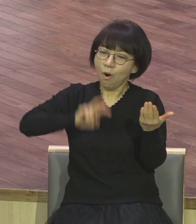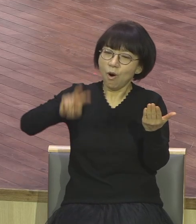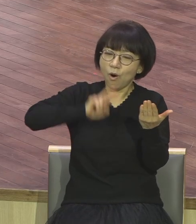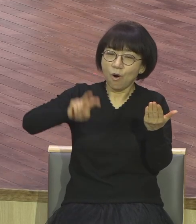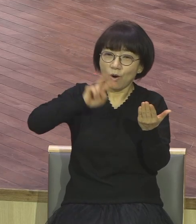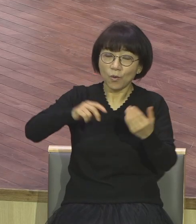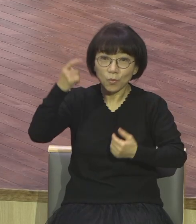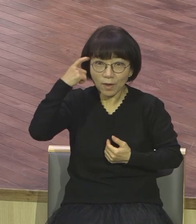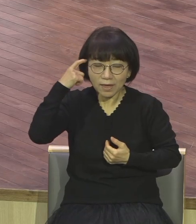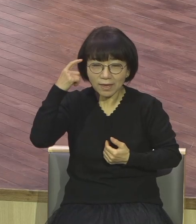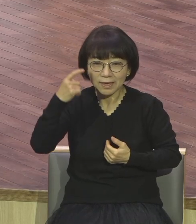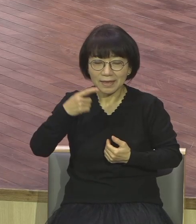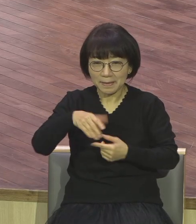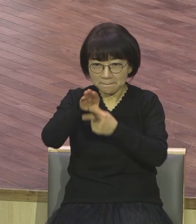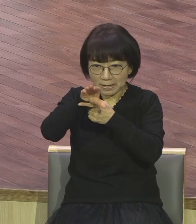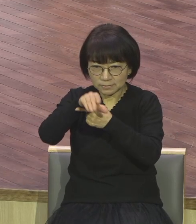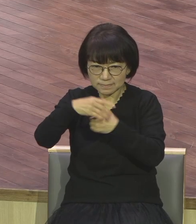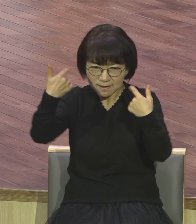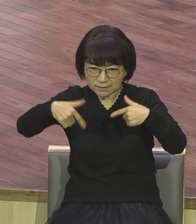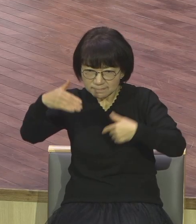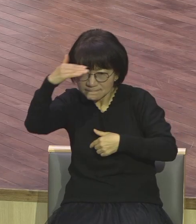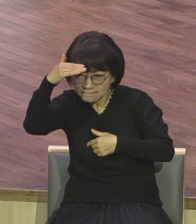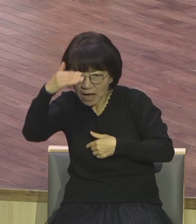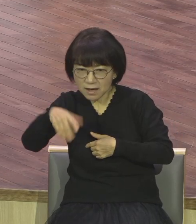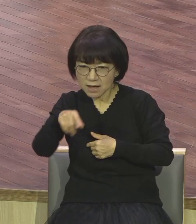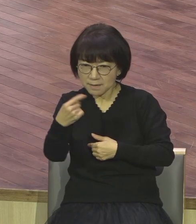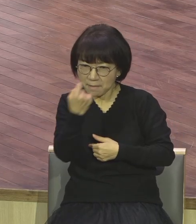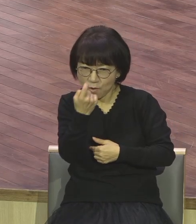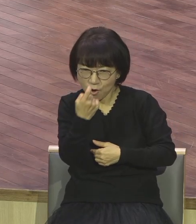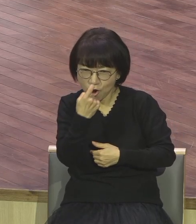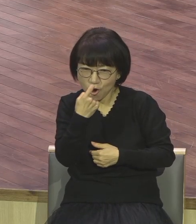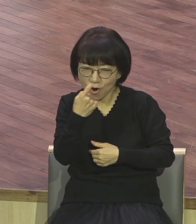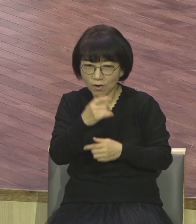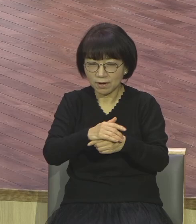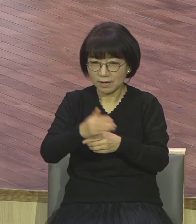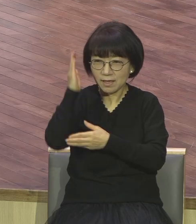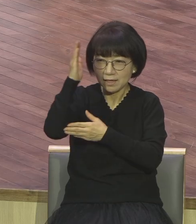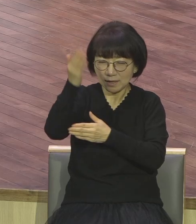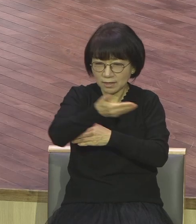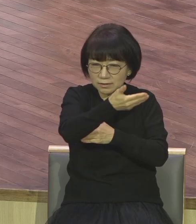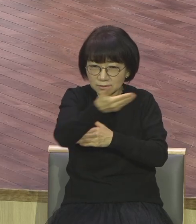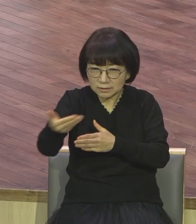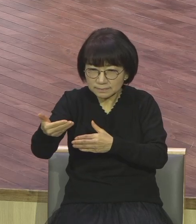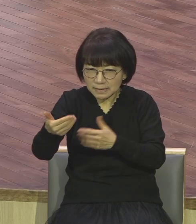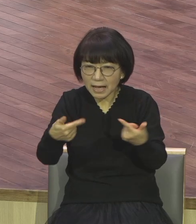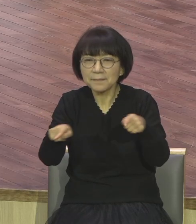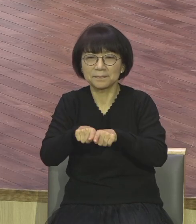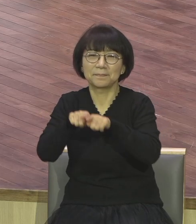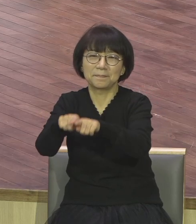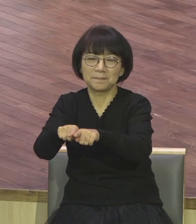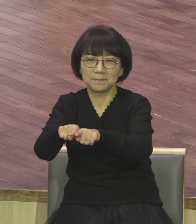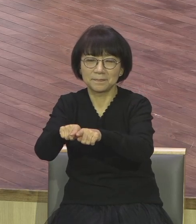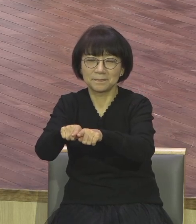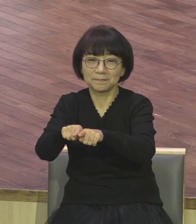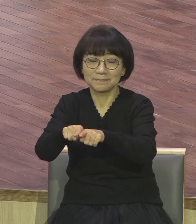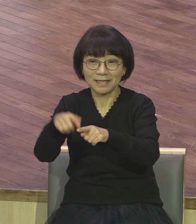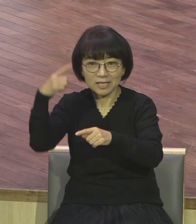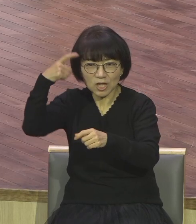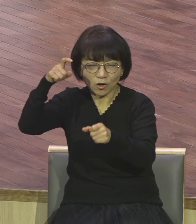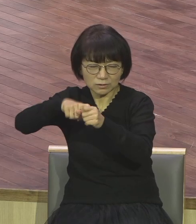통해서 배우고 듣고 하니까 또 메시지 허름 똑같이 잡고 있어요 이 통신망 영적 통신망 우리가